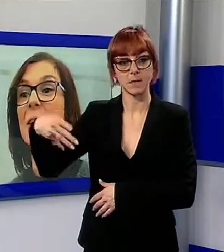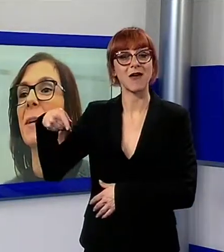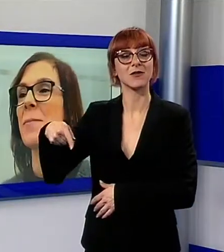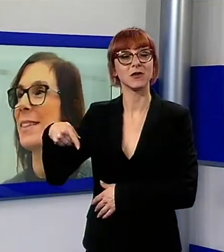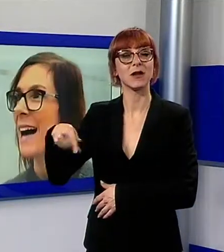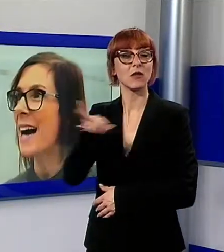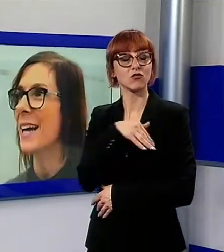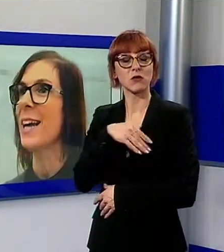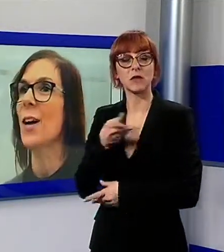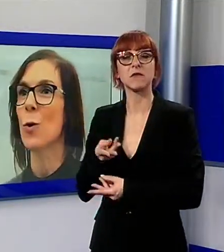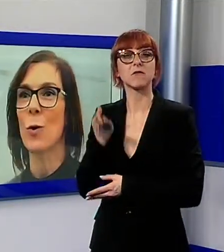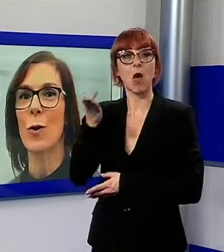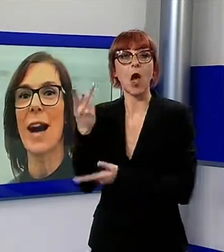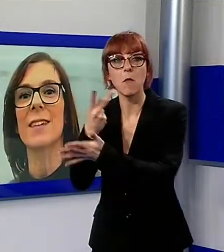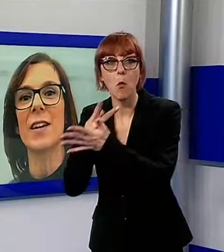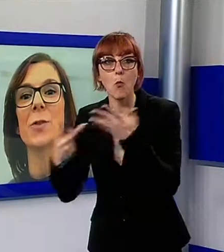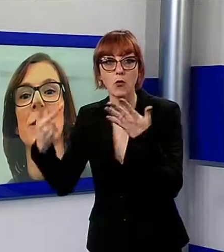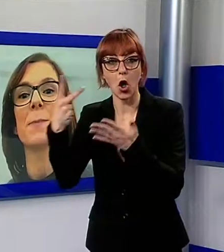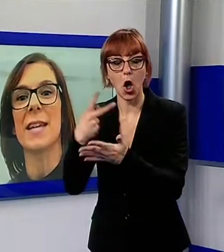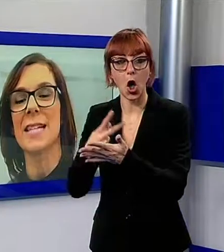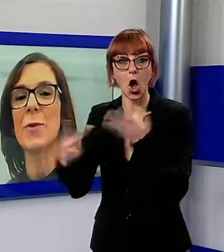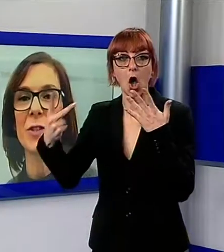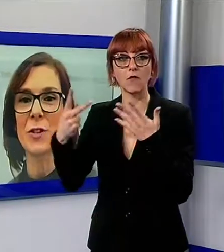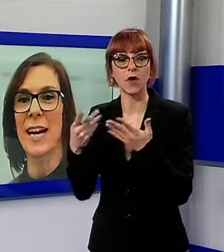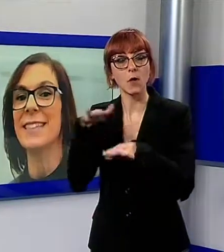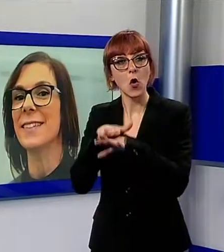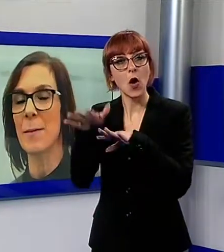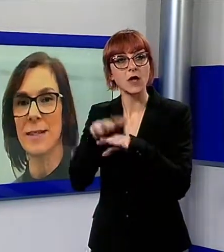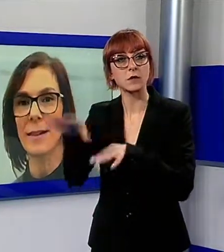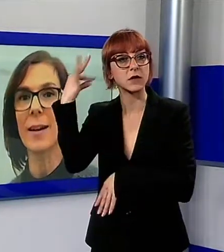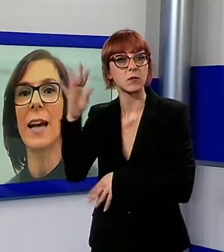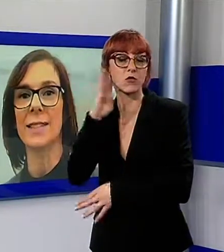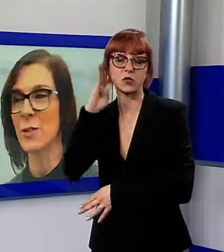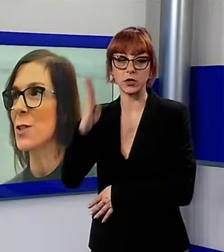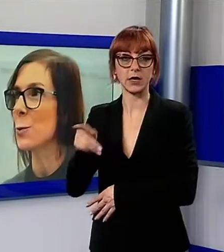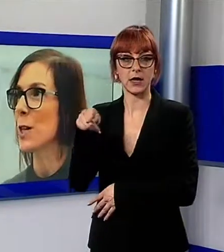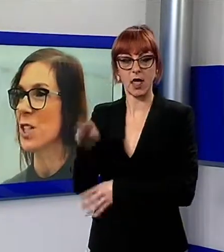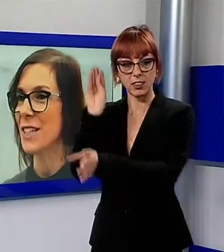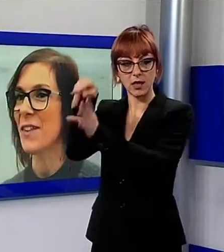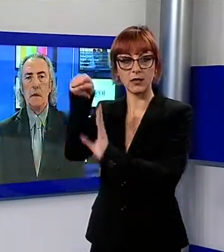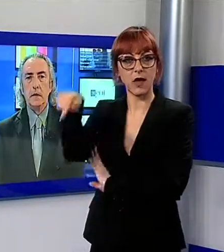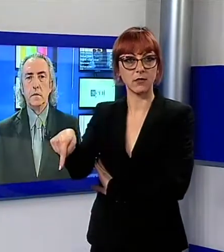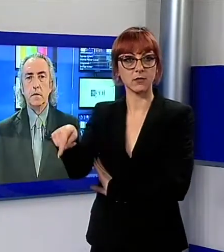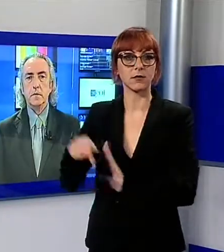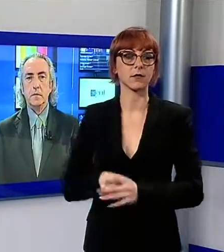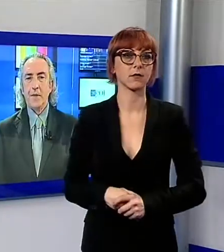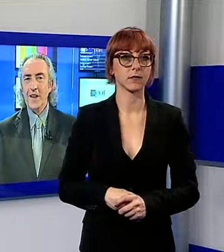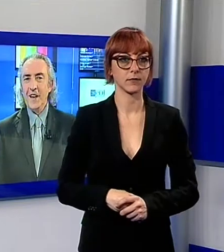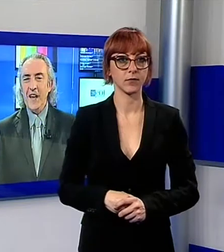potranno sperimentare loro attraverso un'esperienza professionale direttamente all'interno della struttura ricettiva.